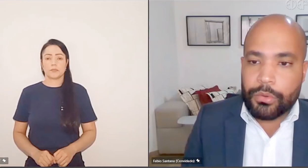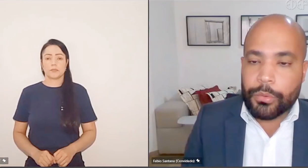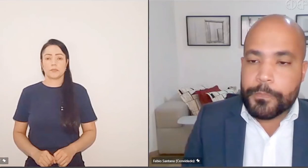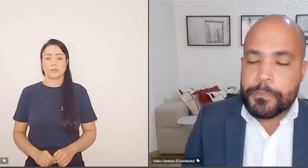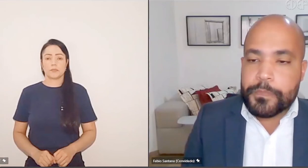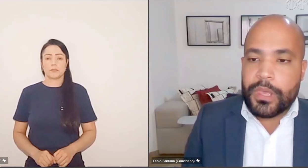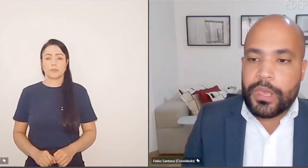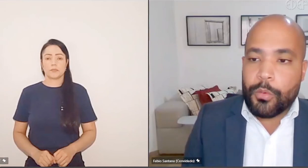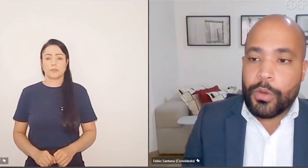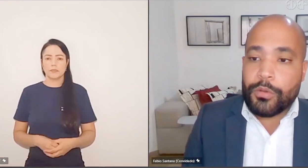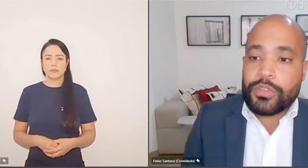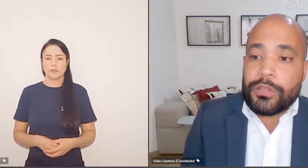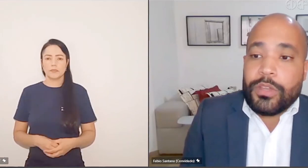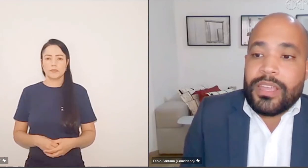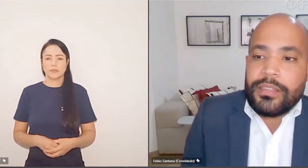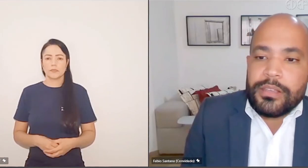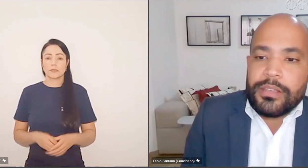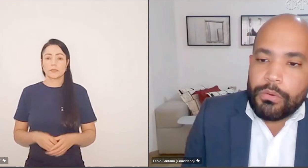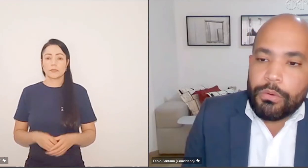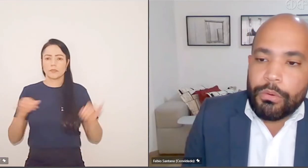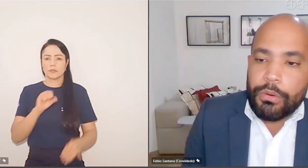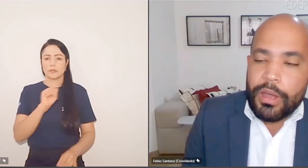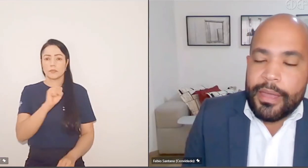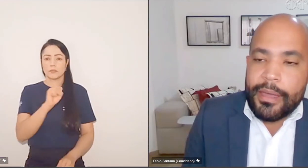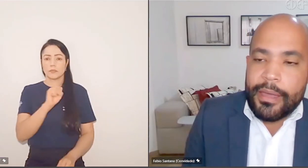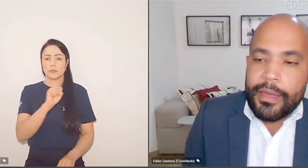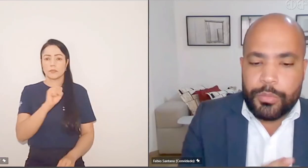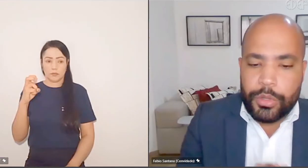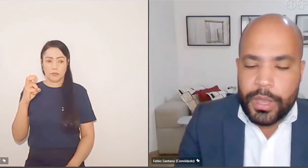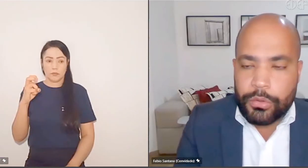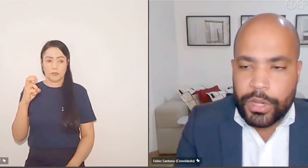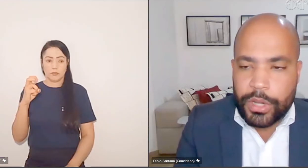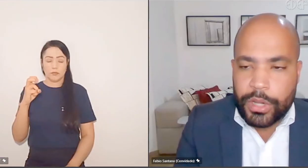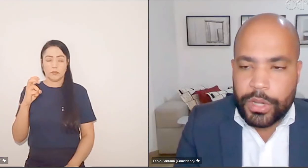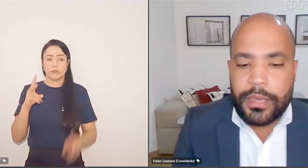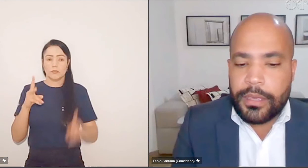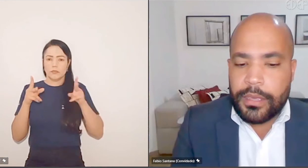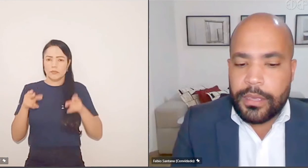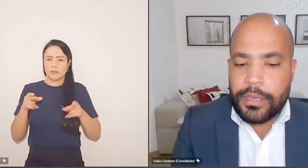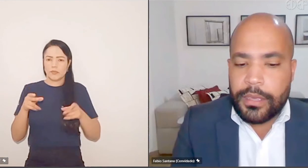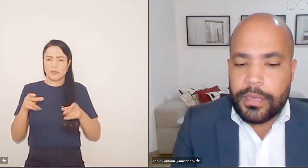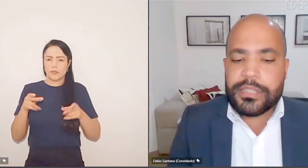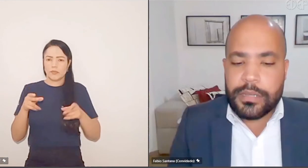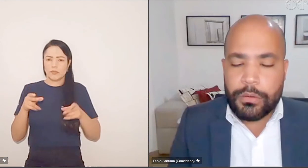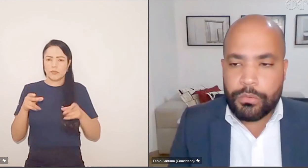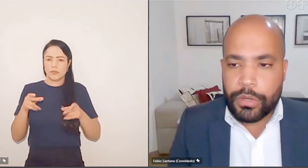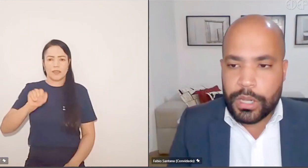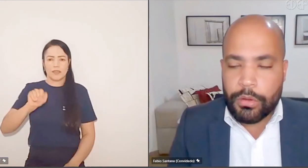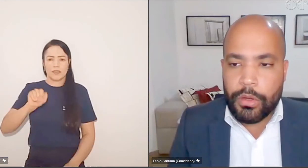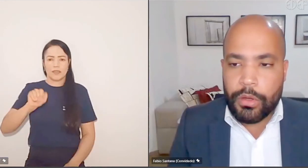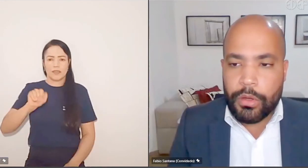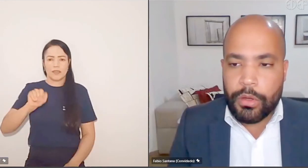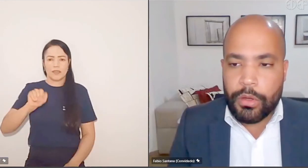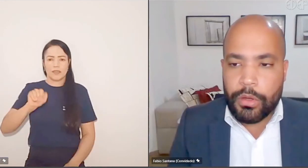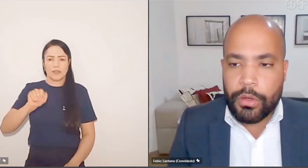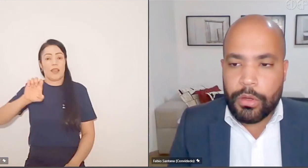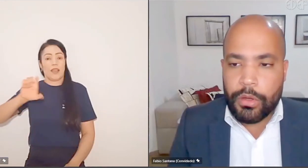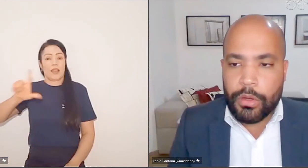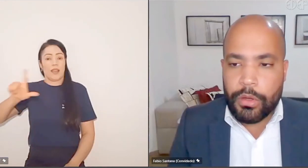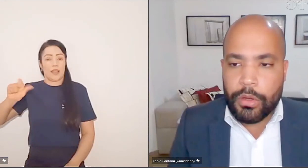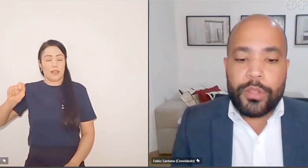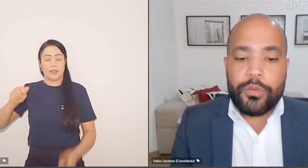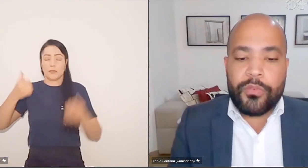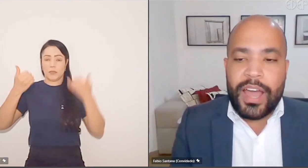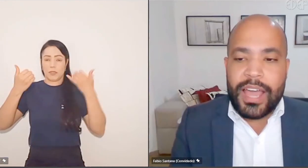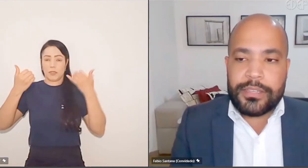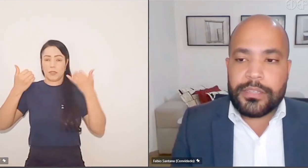encerramento, o enunciado 85, como disse muito bem a doutora Daniela, e tem razão no que ela coloca,